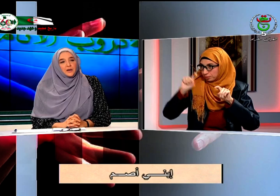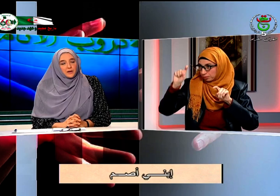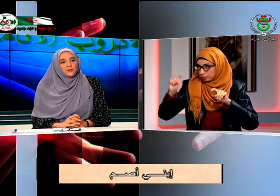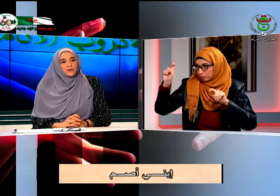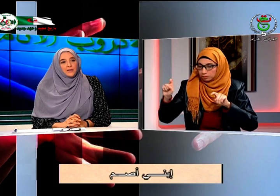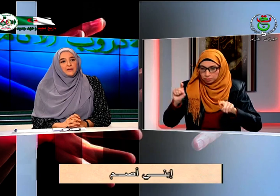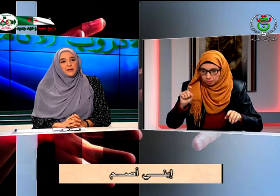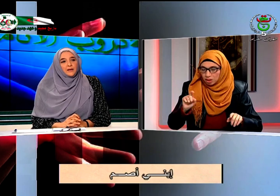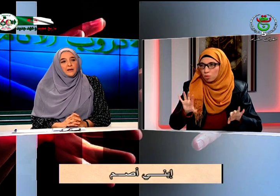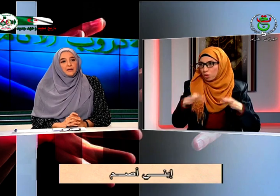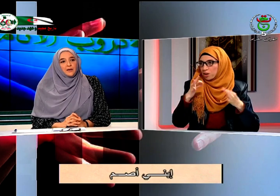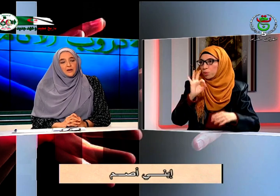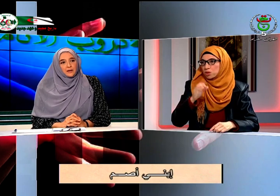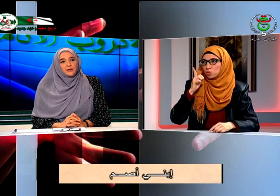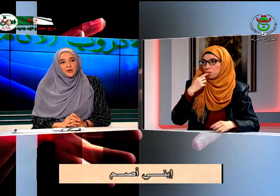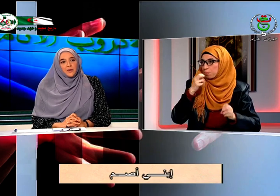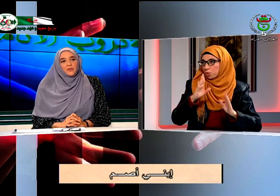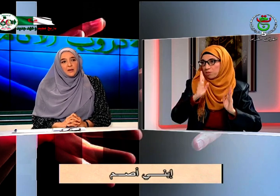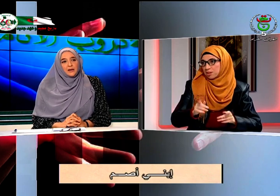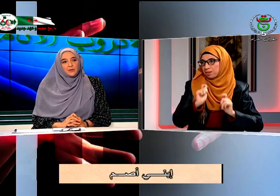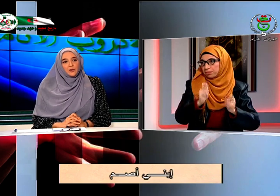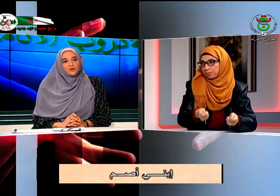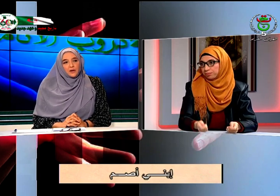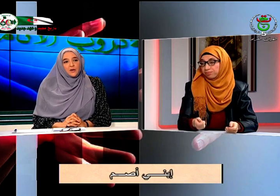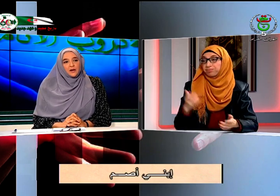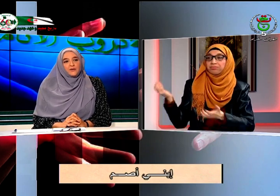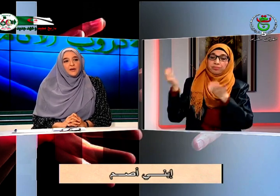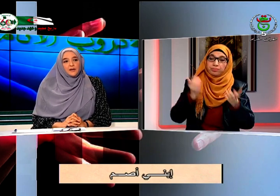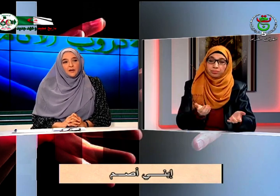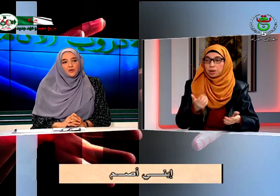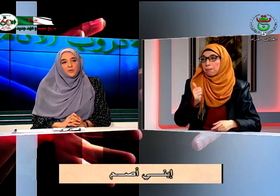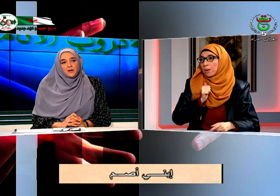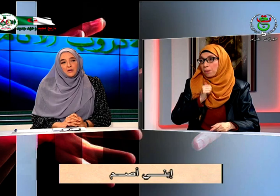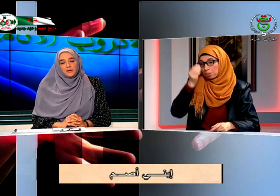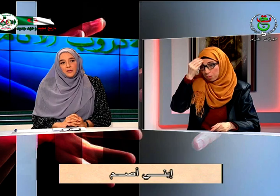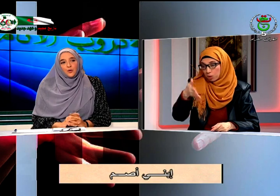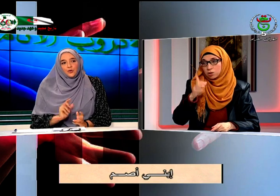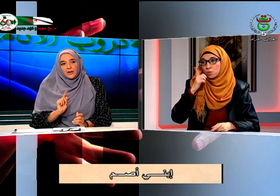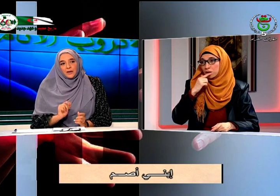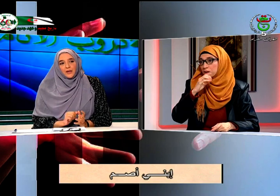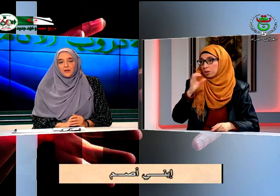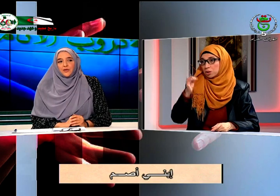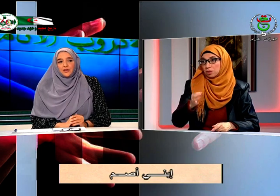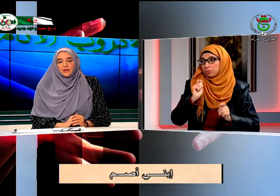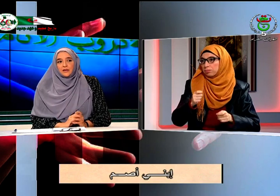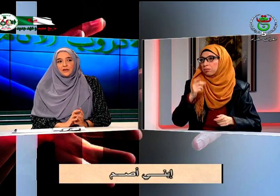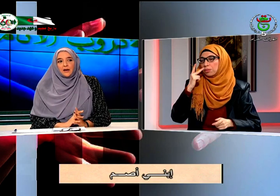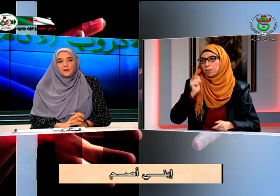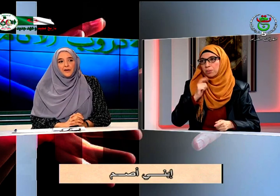حسين داي عند طبيب الخاص بالحنجرة والأنف كي يقوم بلوديوغرام يعني باش يتعرف على